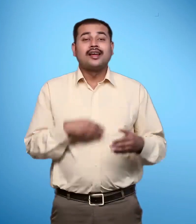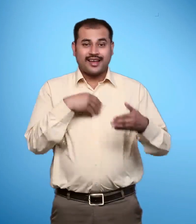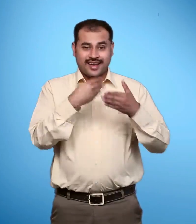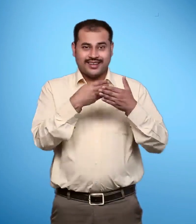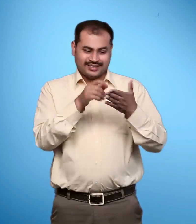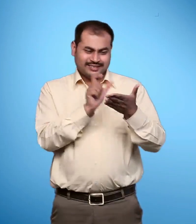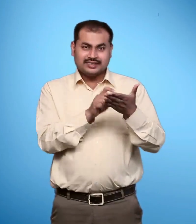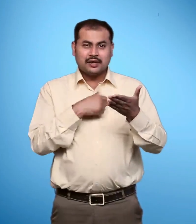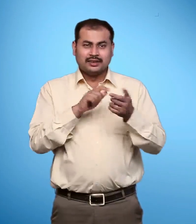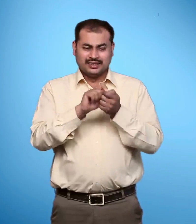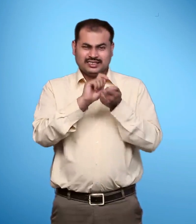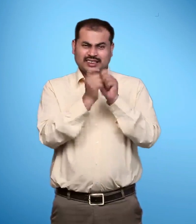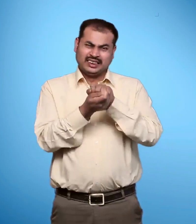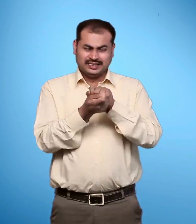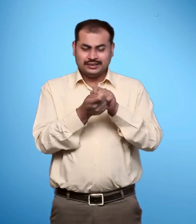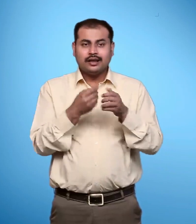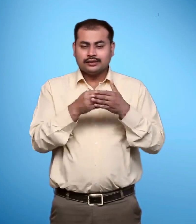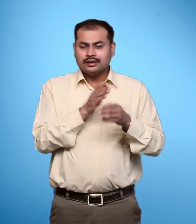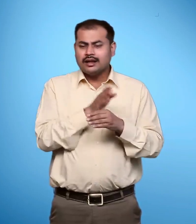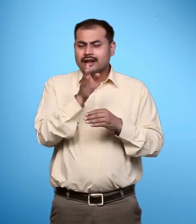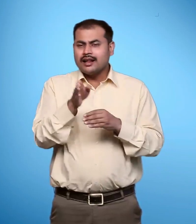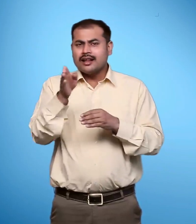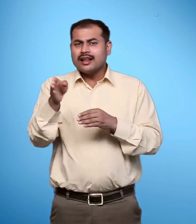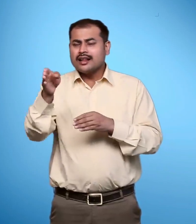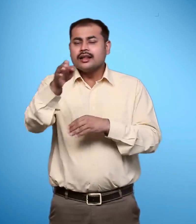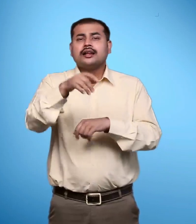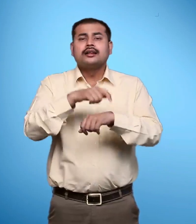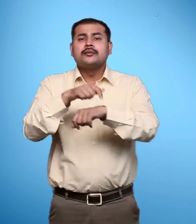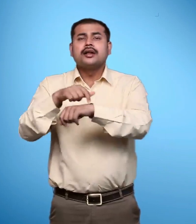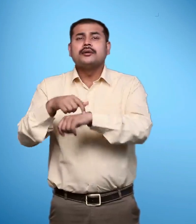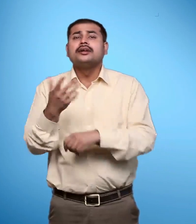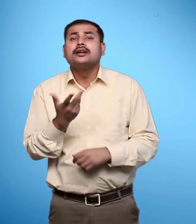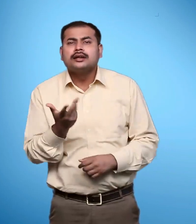स्थान बदलने से चुठ्ठी के पहुचने पर क्या असर पढ़ता है